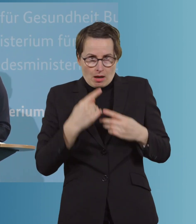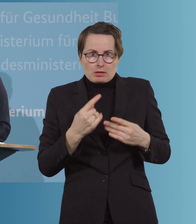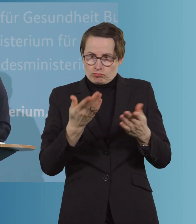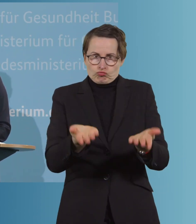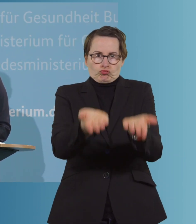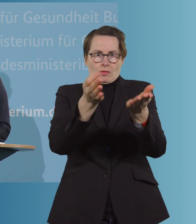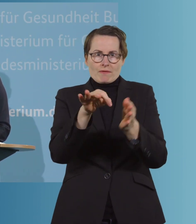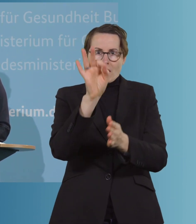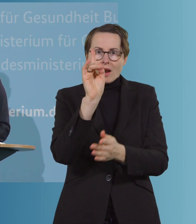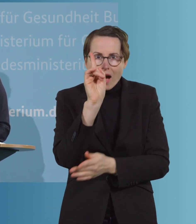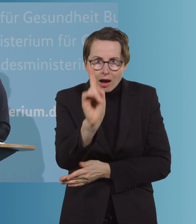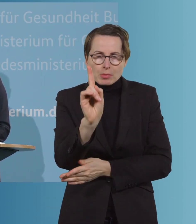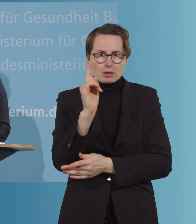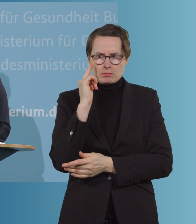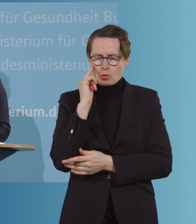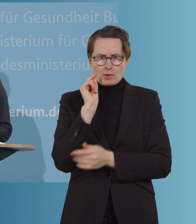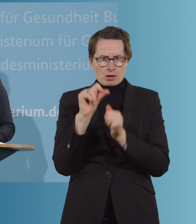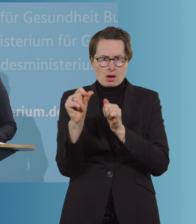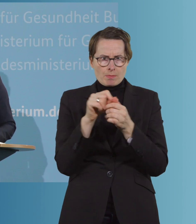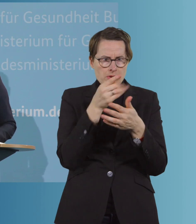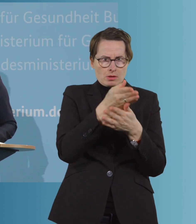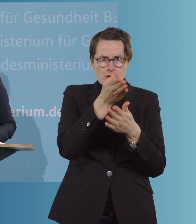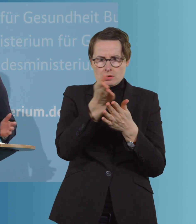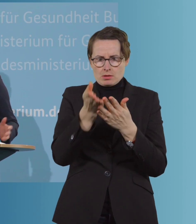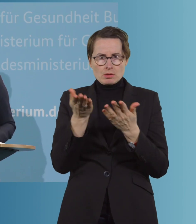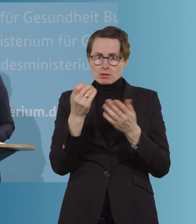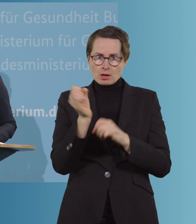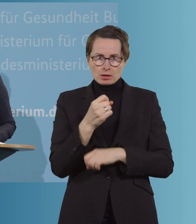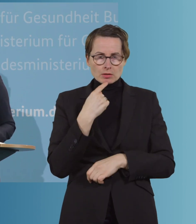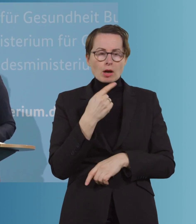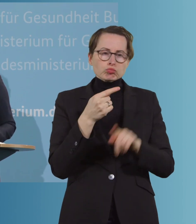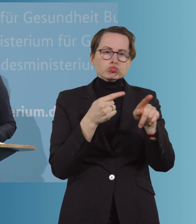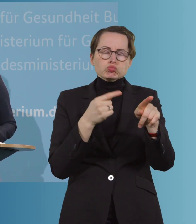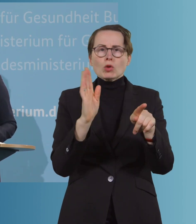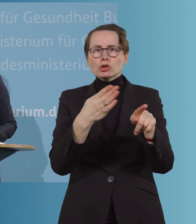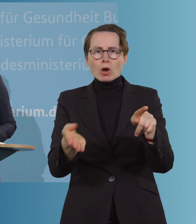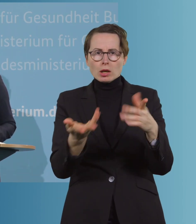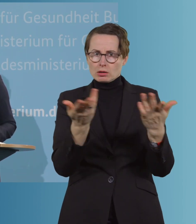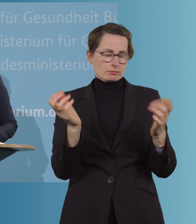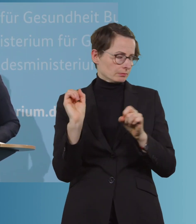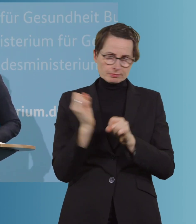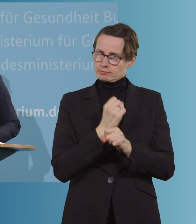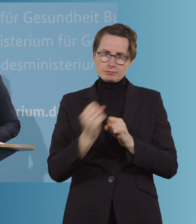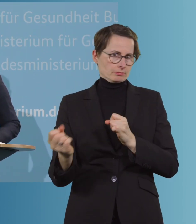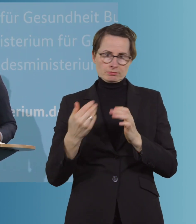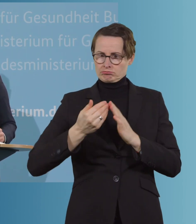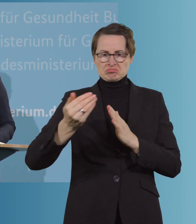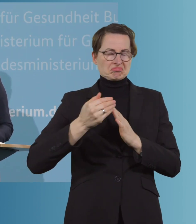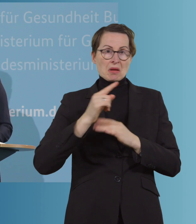Zahl an Impfstoffen können wir diese Wahl aber aktuell jedenfalls nicht geben und auch absehbar bis in den Sommer hinein